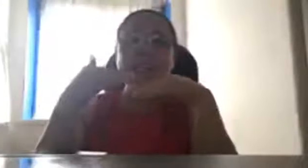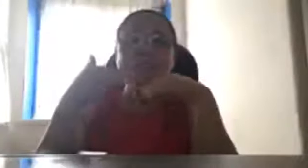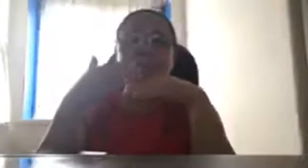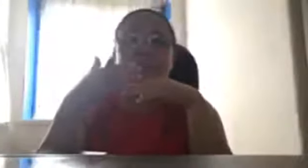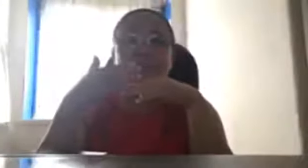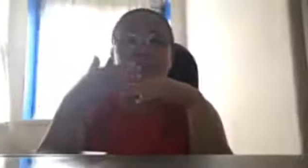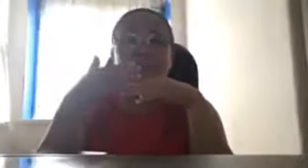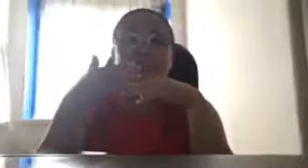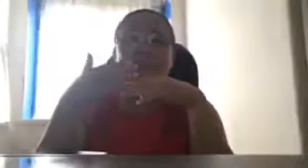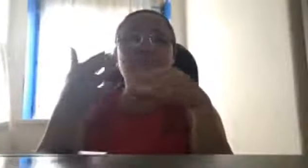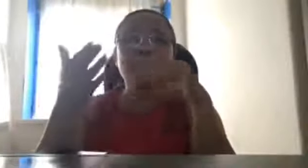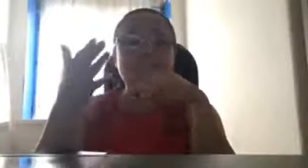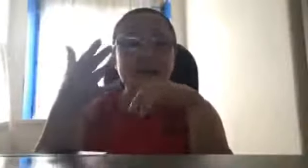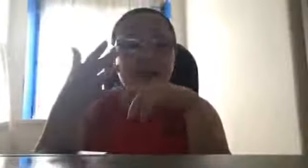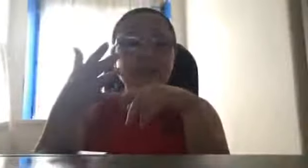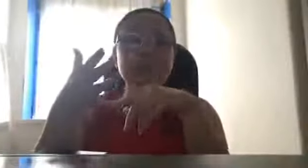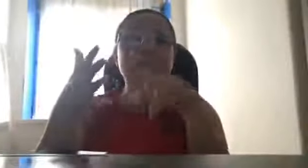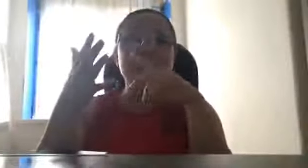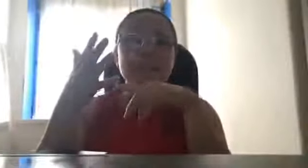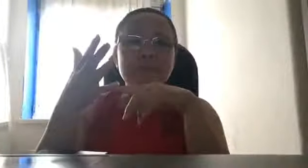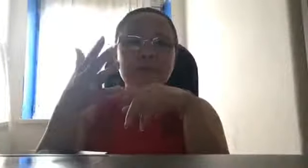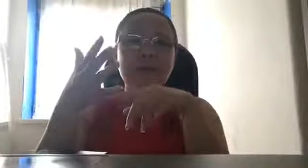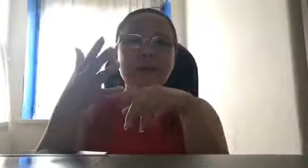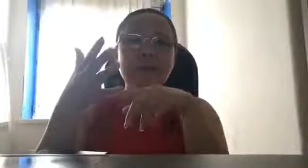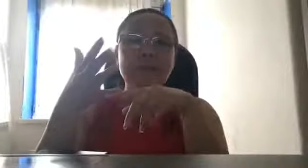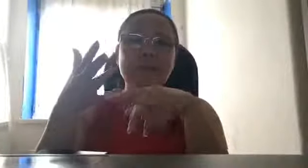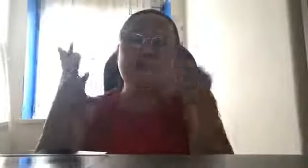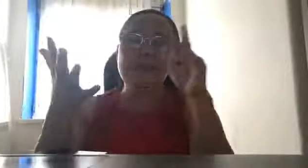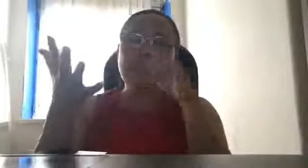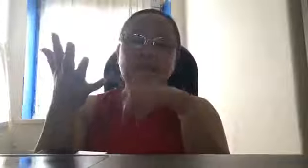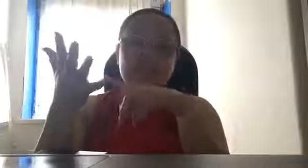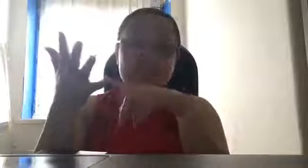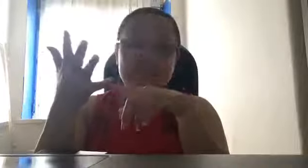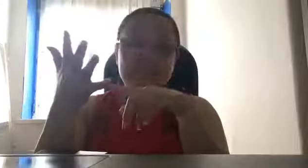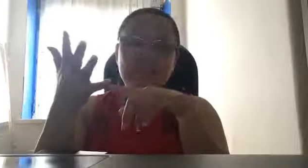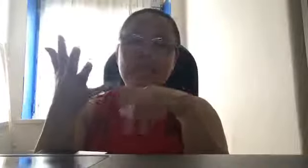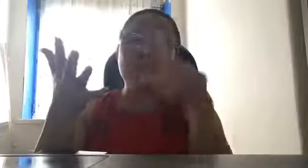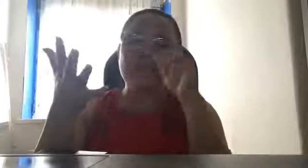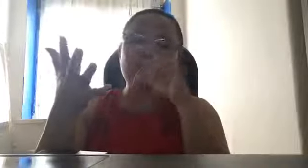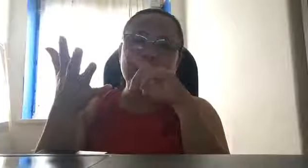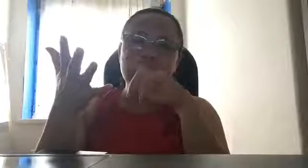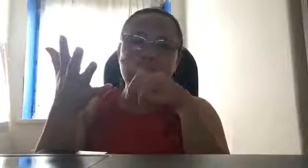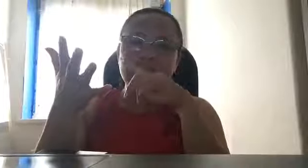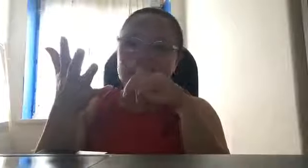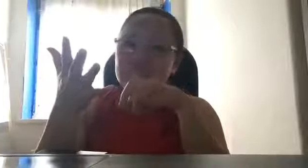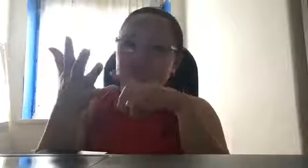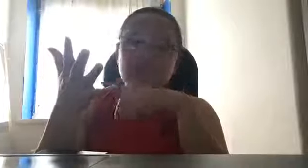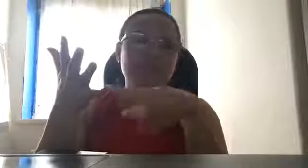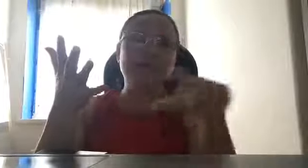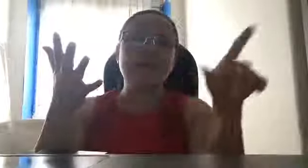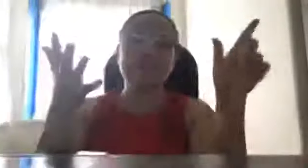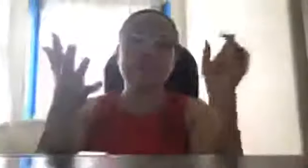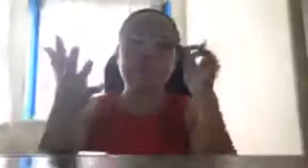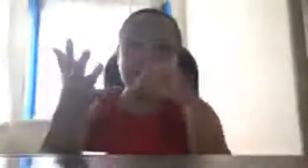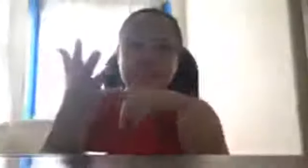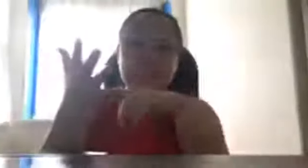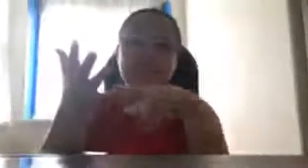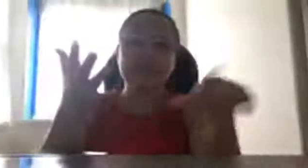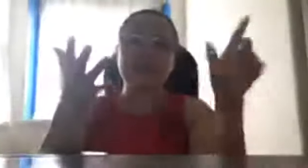Ibig sabihin, kung mag-aaral tayo ng mag-aaral, like for example, maging international politics na